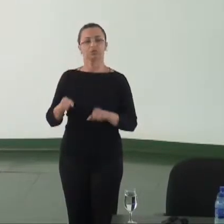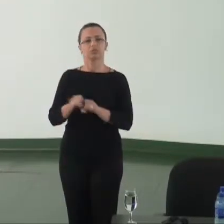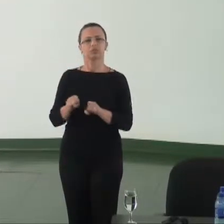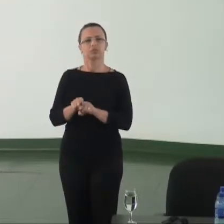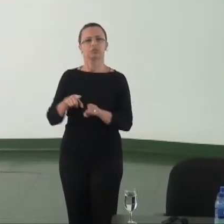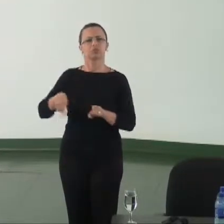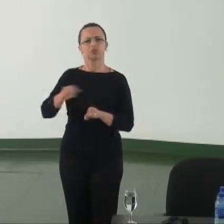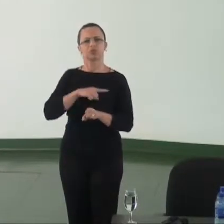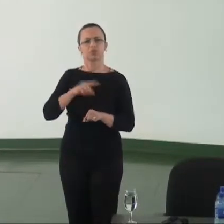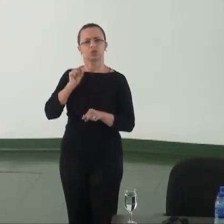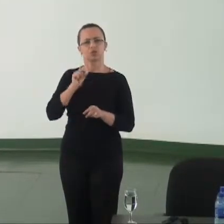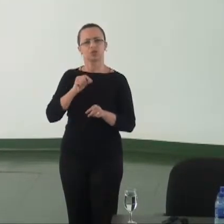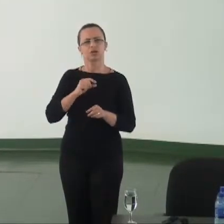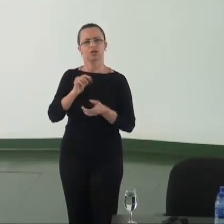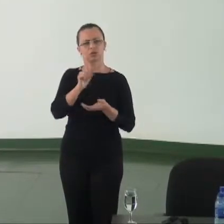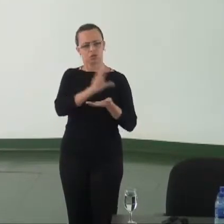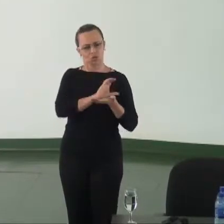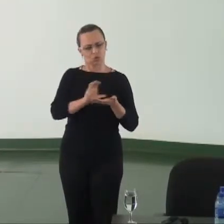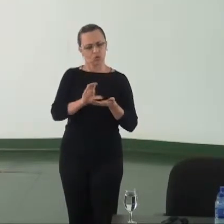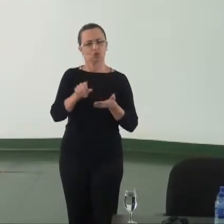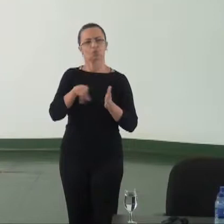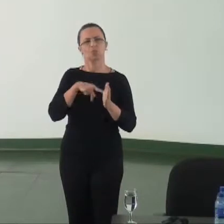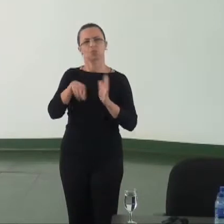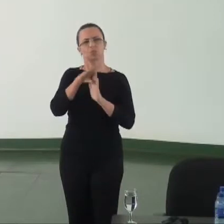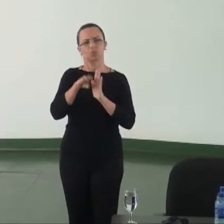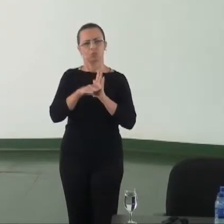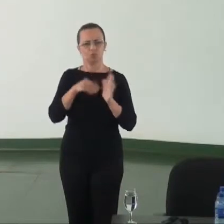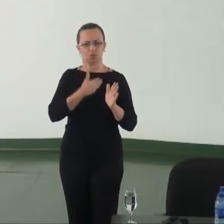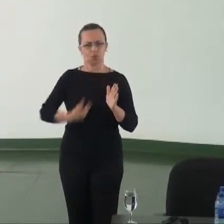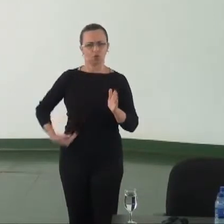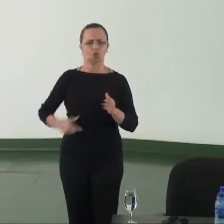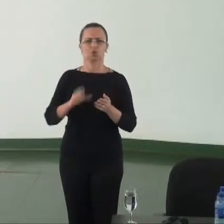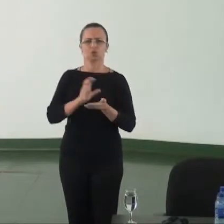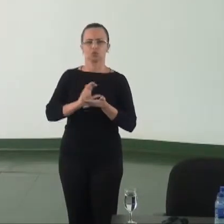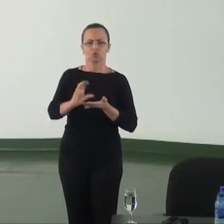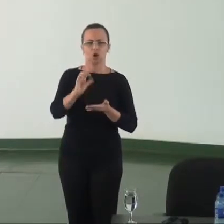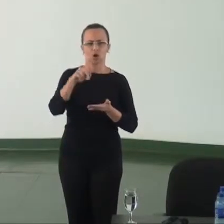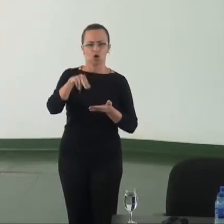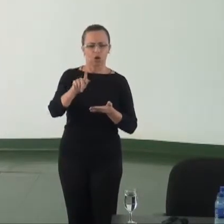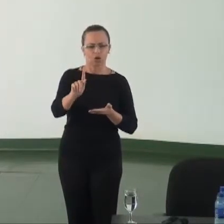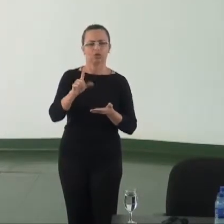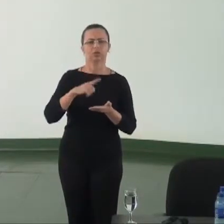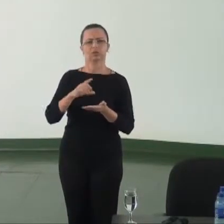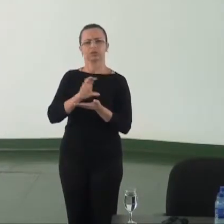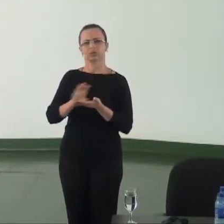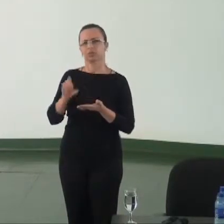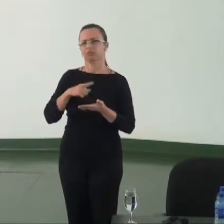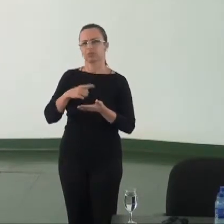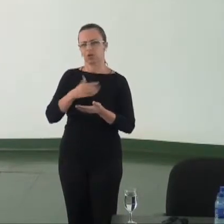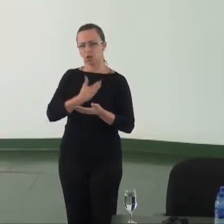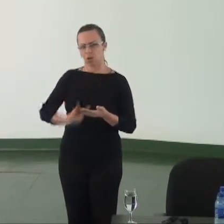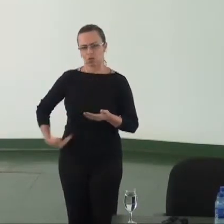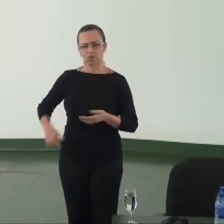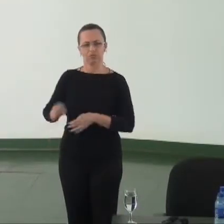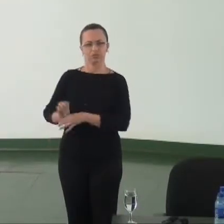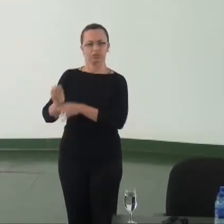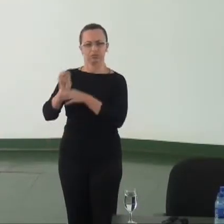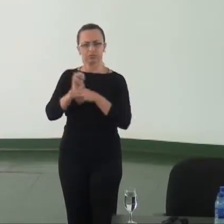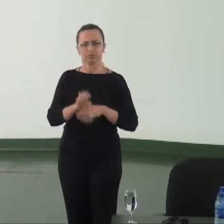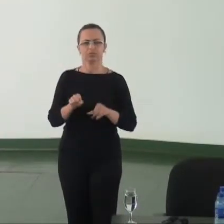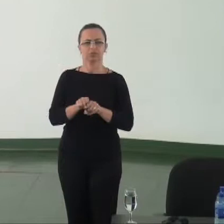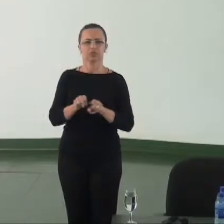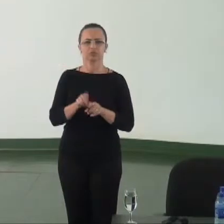repassados em programas de governo e convênios para ONGs e Estados pela Secretaria Nacional de Direitos Humanos. Essa é aquela situação